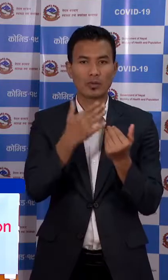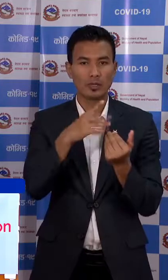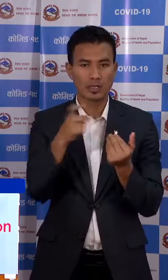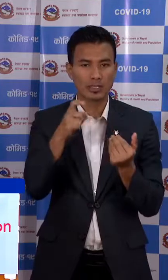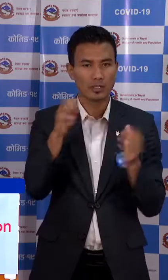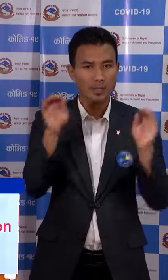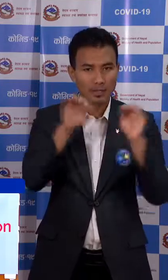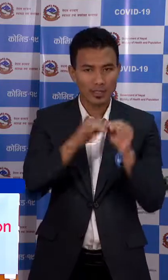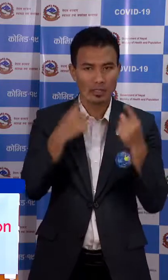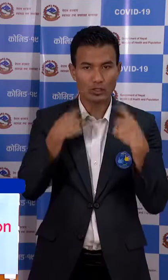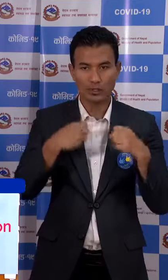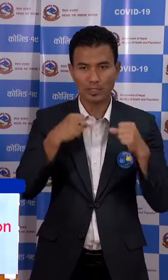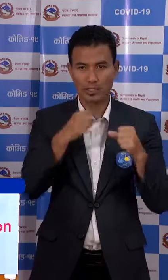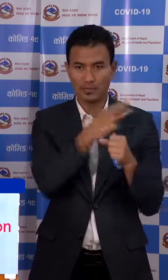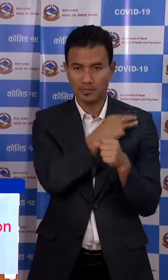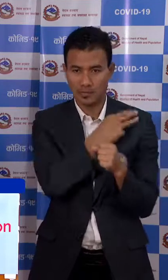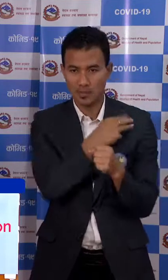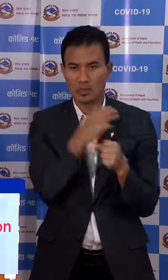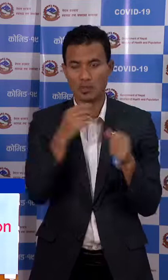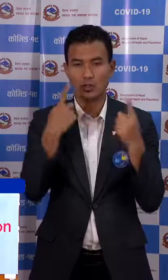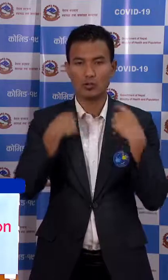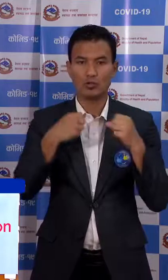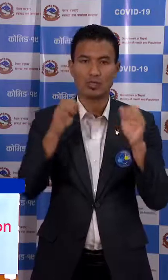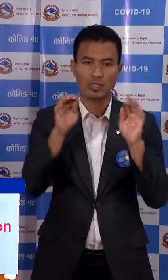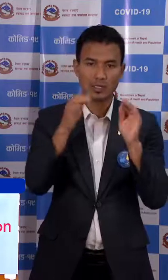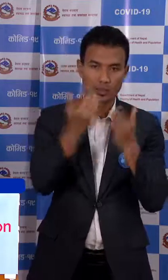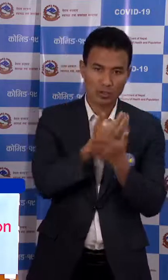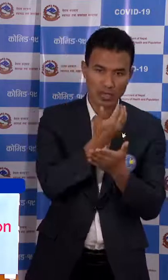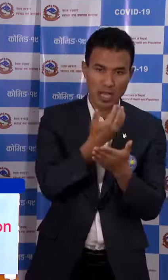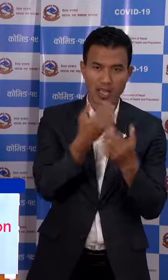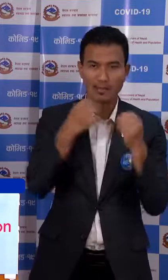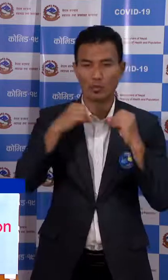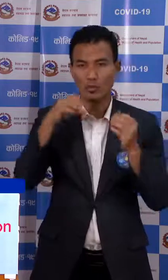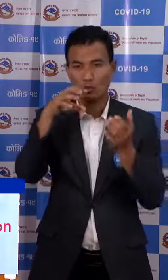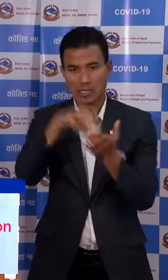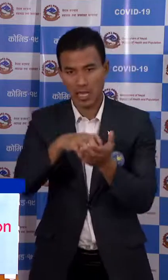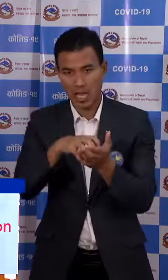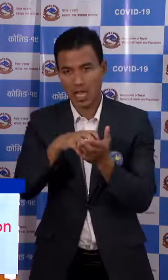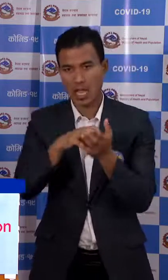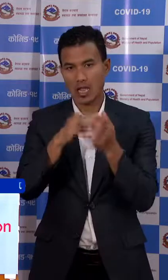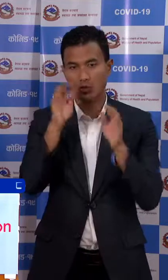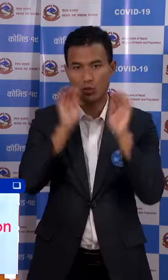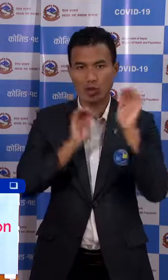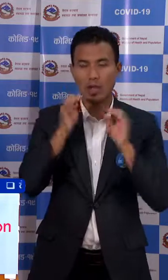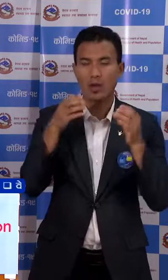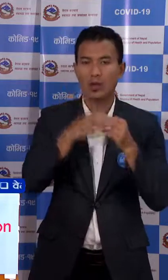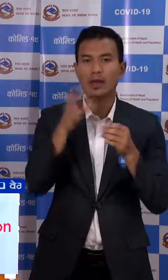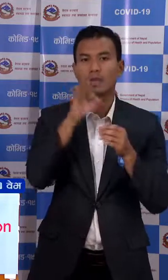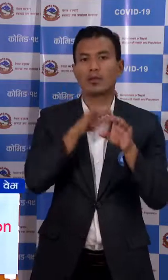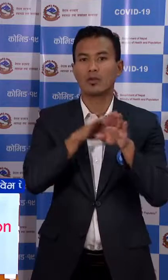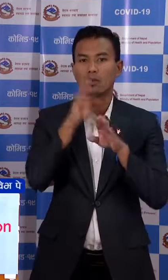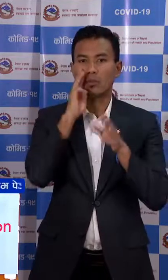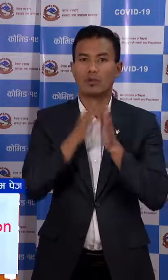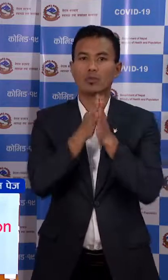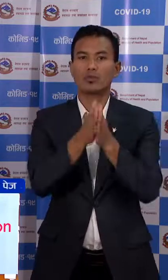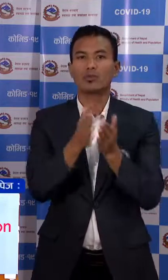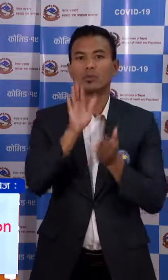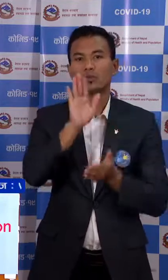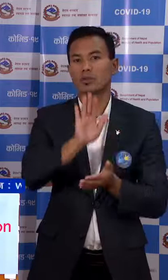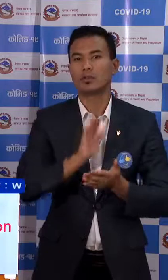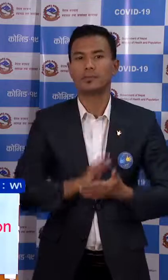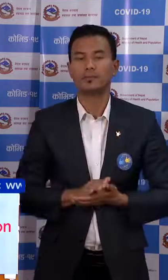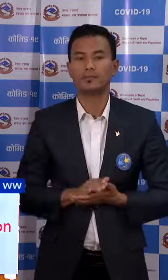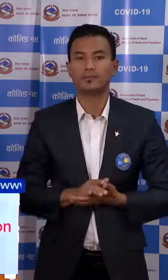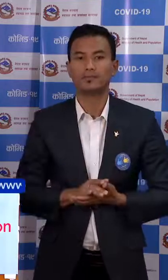सम्मंदित स्वास्थ्यकर्मी स्वास्थ्यस्ता प्रयोक्षाला रर सरकार वाला निकाय हरुमा अनुरोज छा